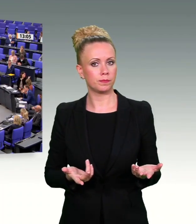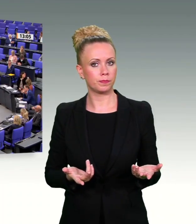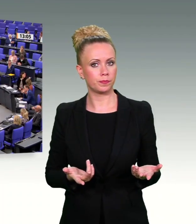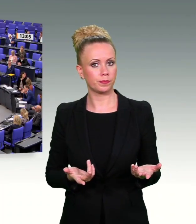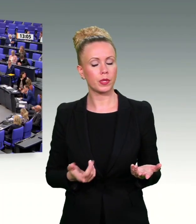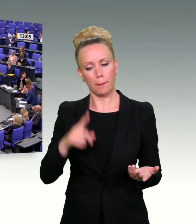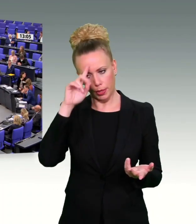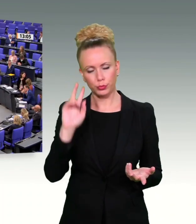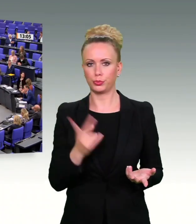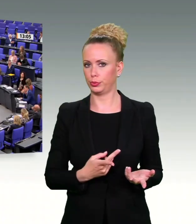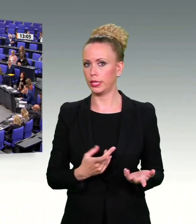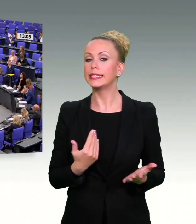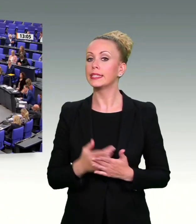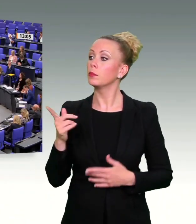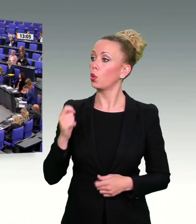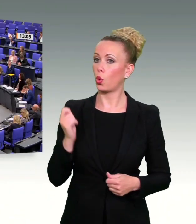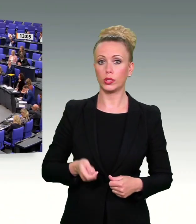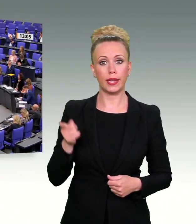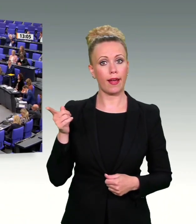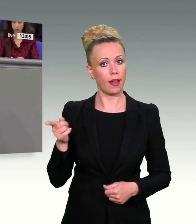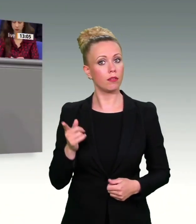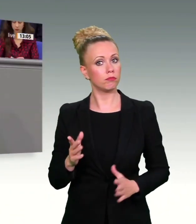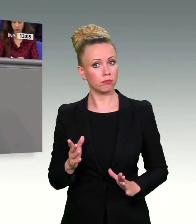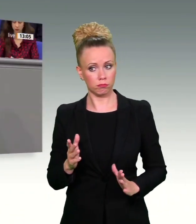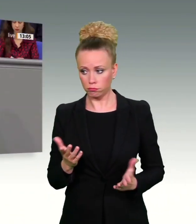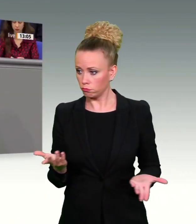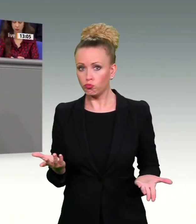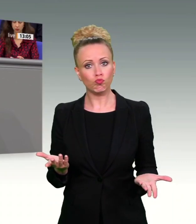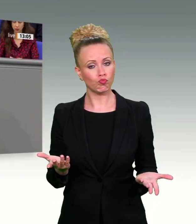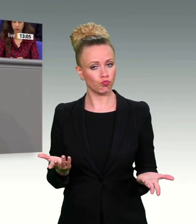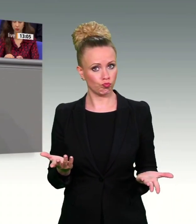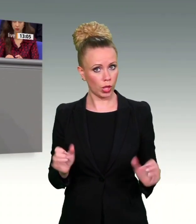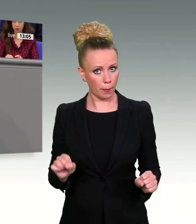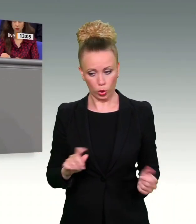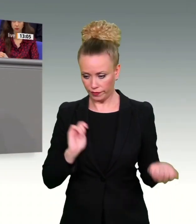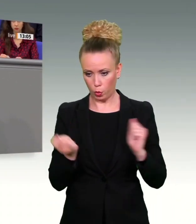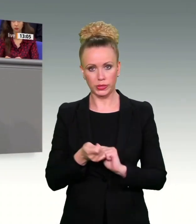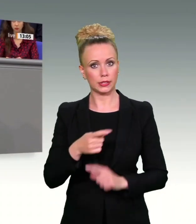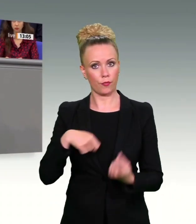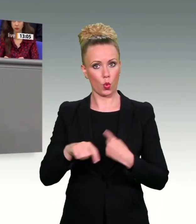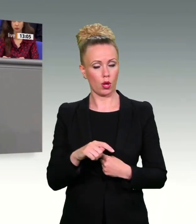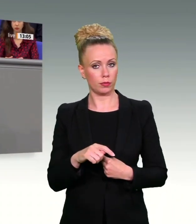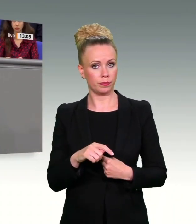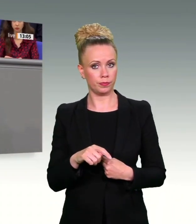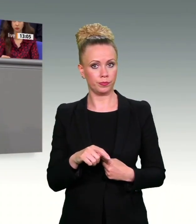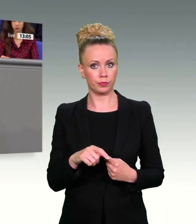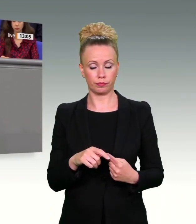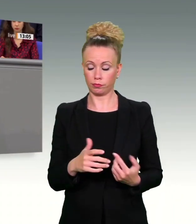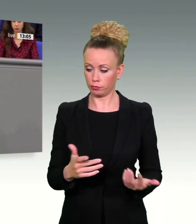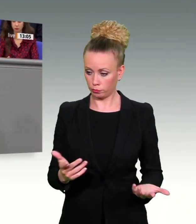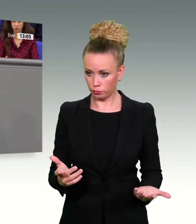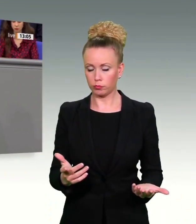diese Möglichkeit des Urteils auch konsequent nutzen. Es ist aufschlussreich, dass weite Teile dieses Hauses gerade diesen